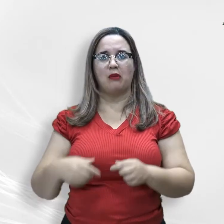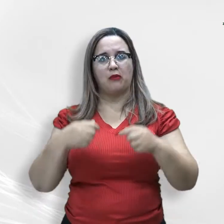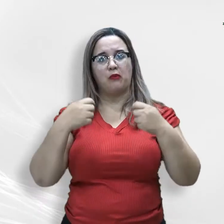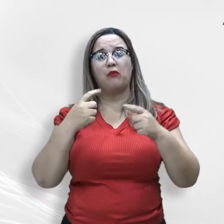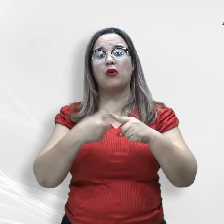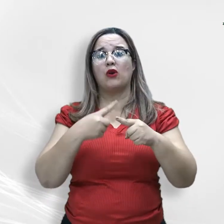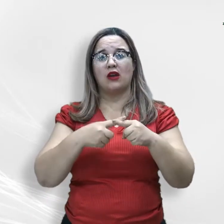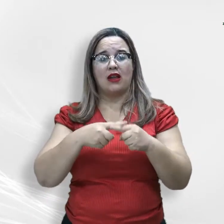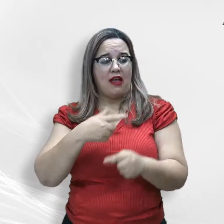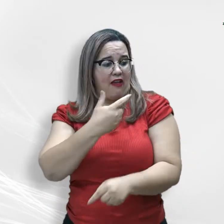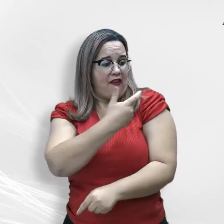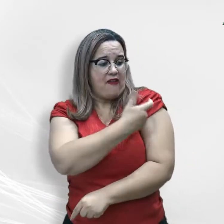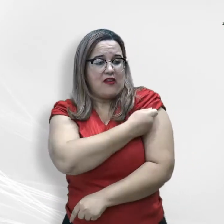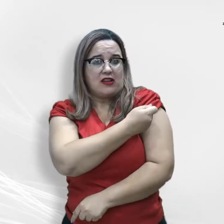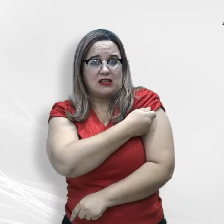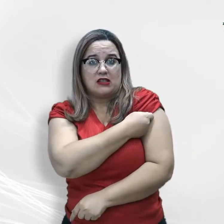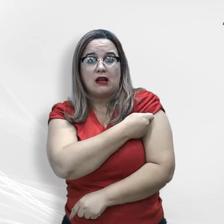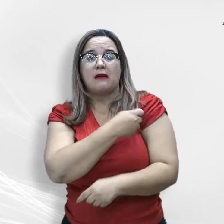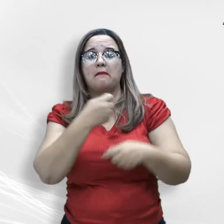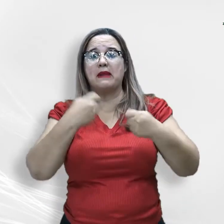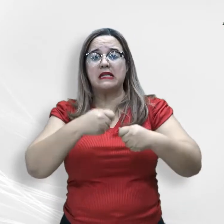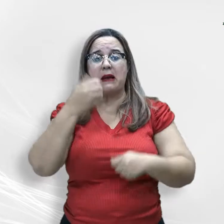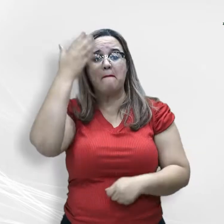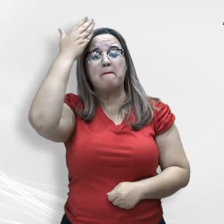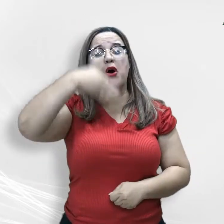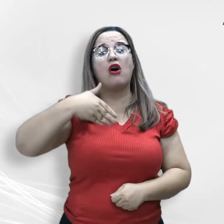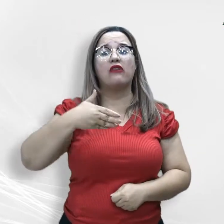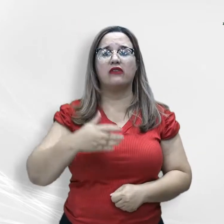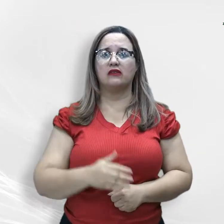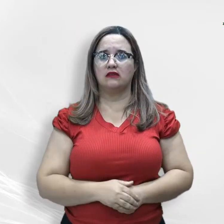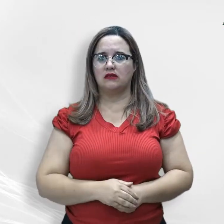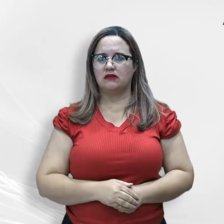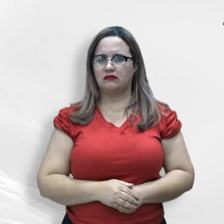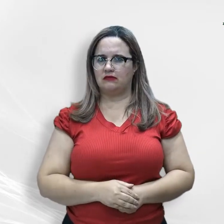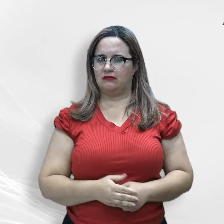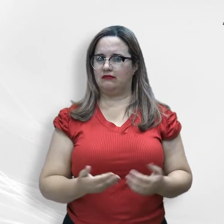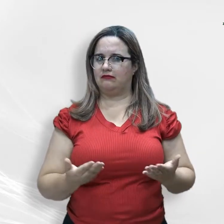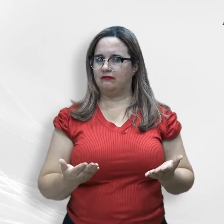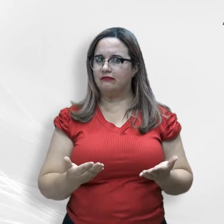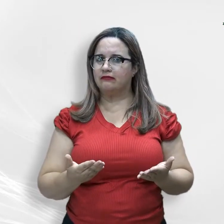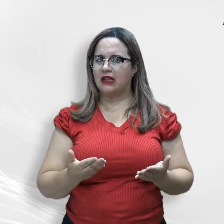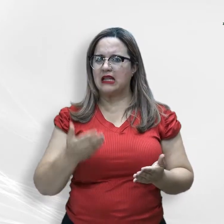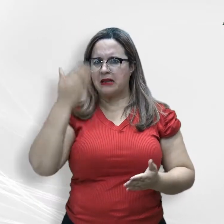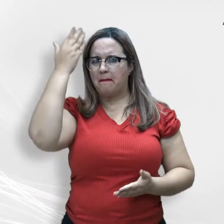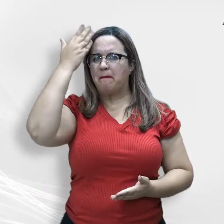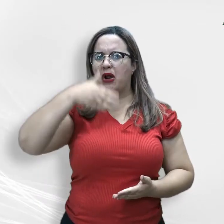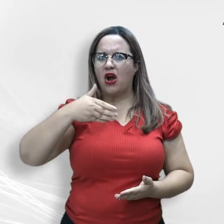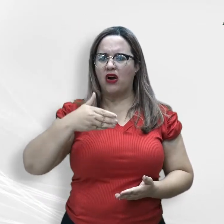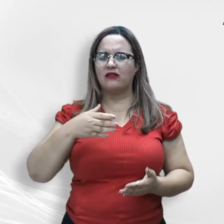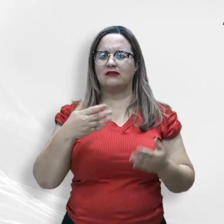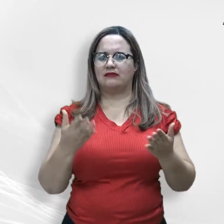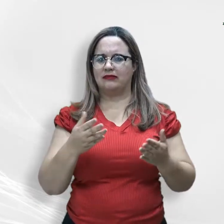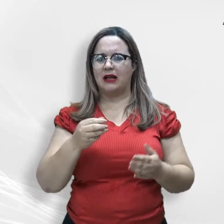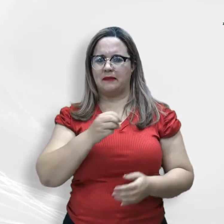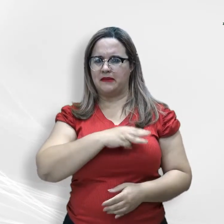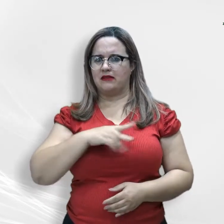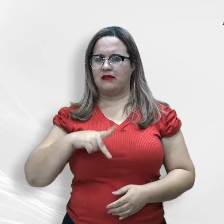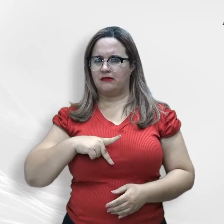vacinas, mas sim a comprovação da imunização. Essa comprovação, destaca o Ministério Público do Estado, pode não